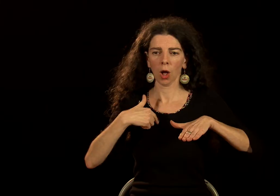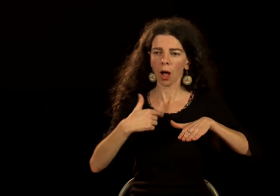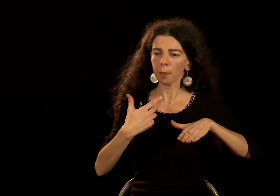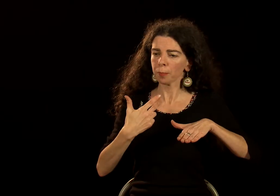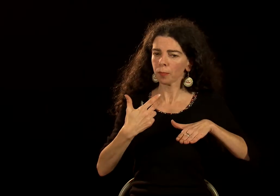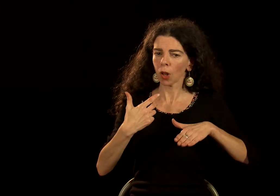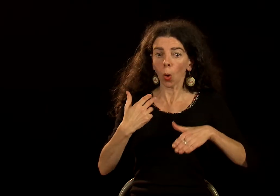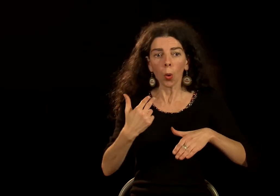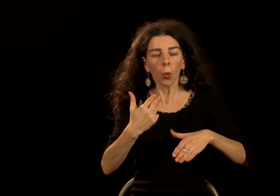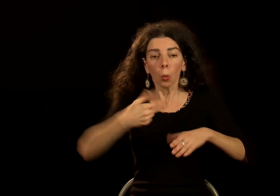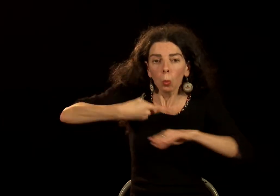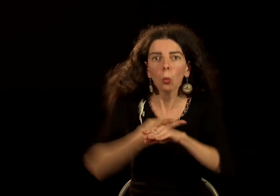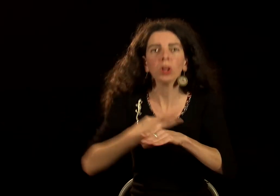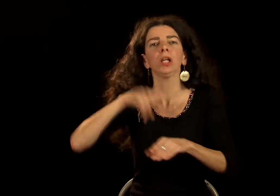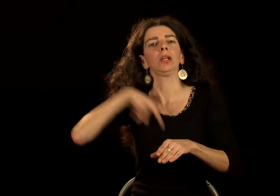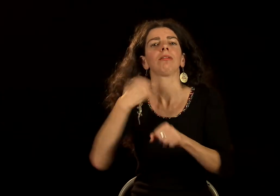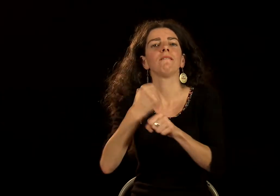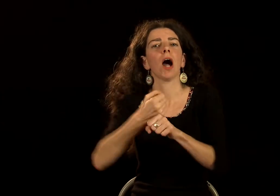de travail. Et c'est très intéressant quand on est sourd.